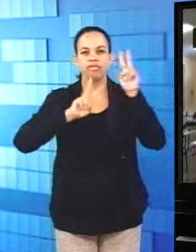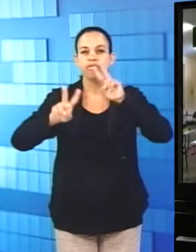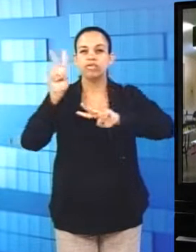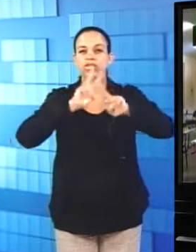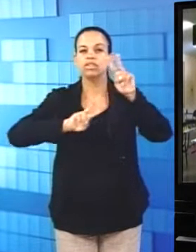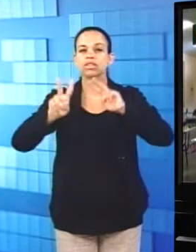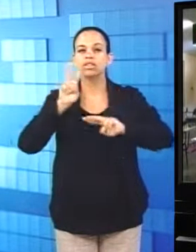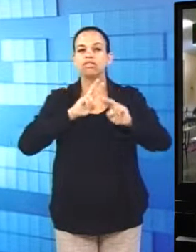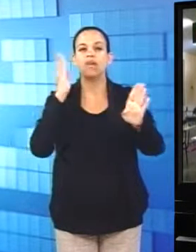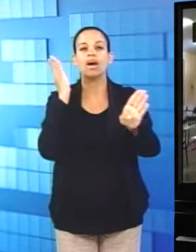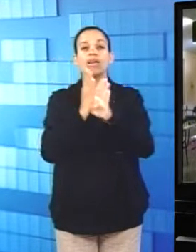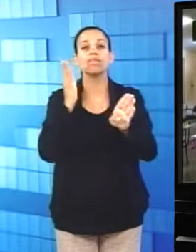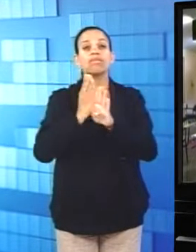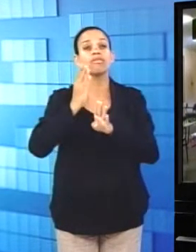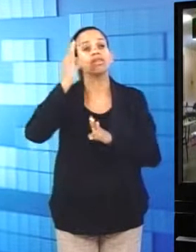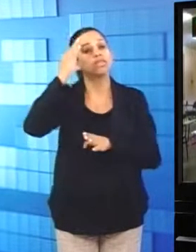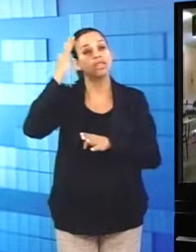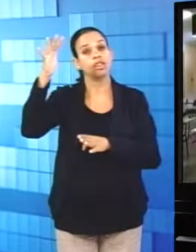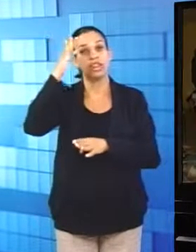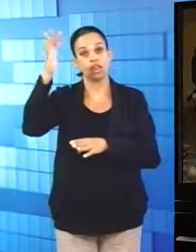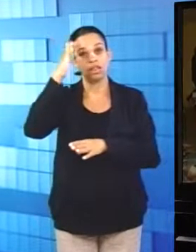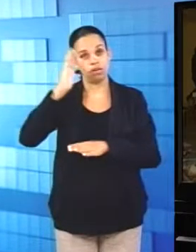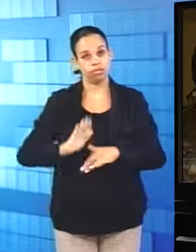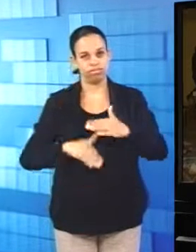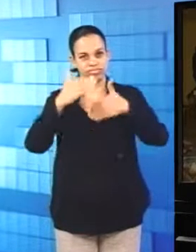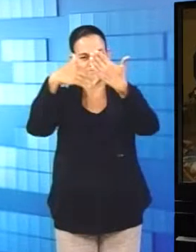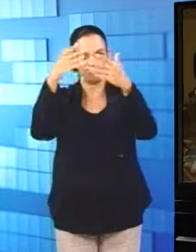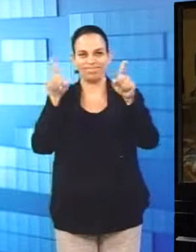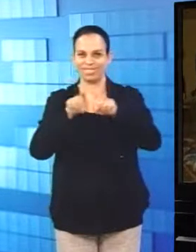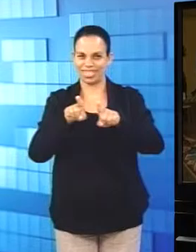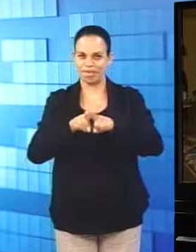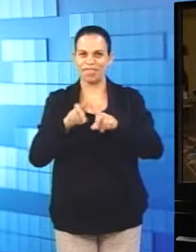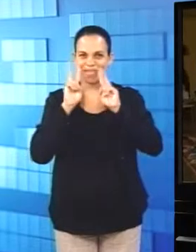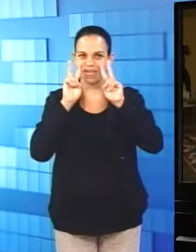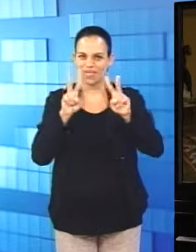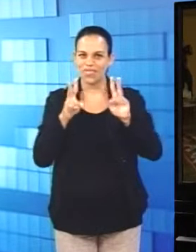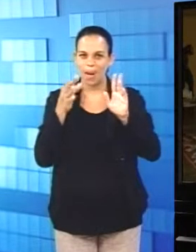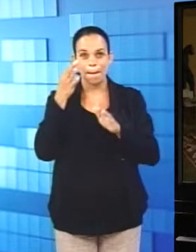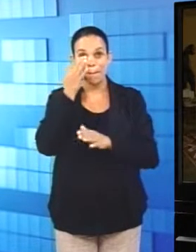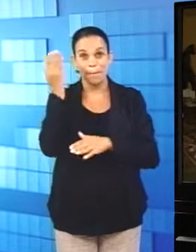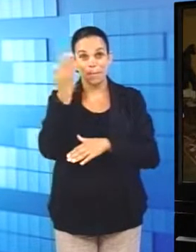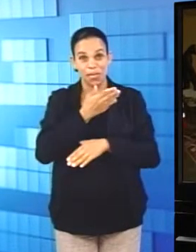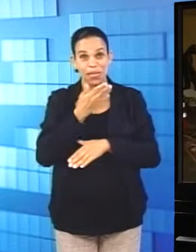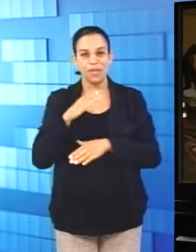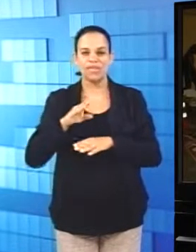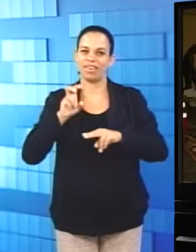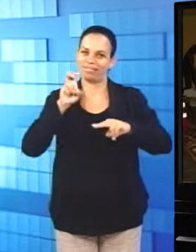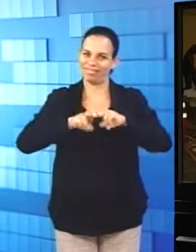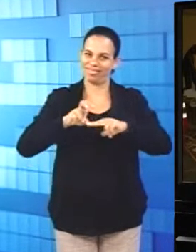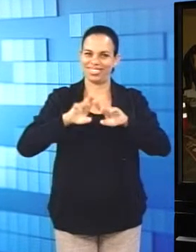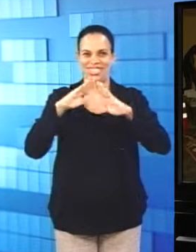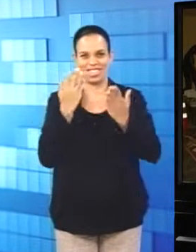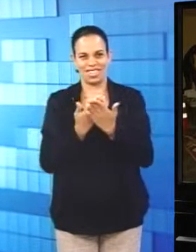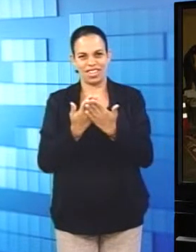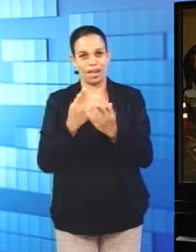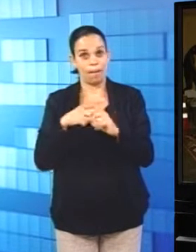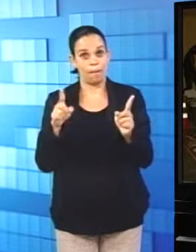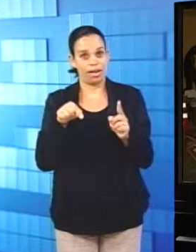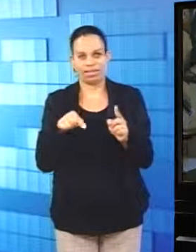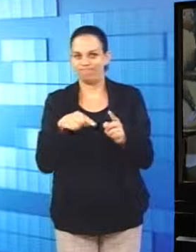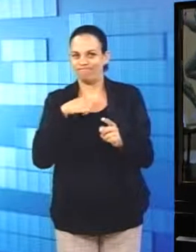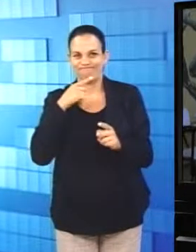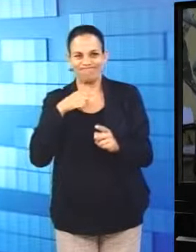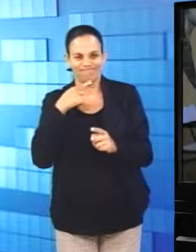evolução, dos livros e carteiras escolares. Mas, por aqui, ele não tem dado conta de agir diante da crise e dos